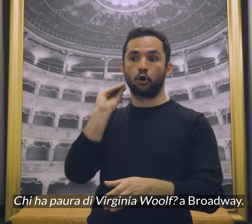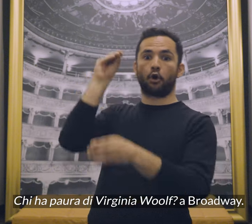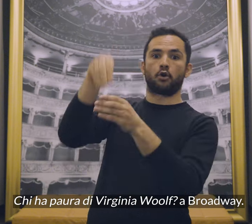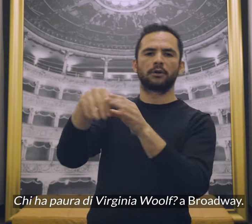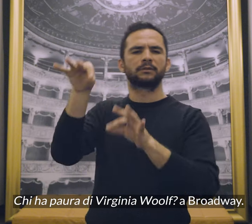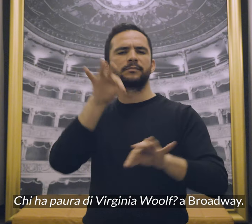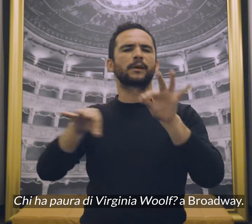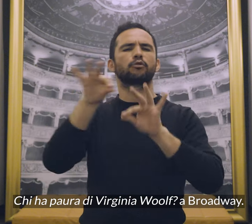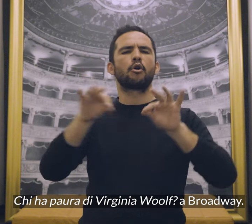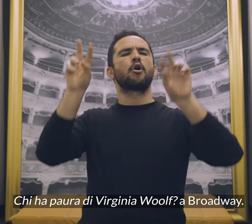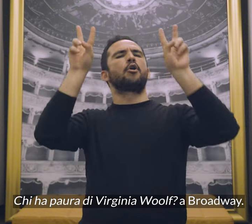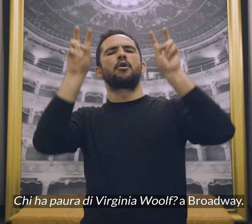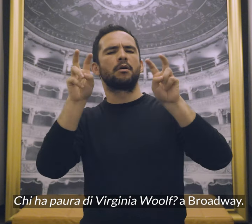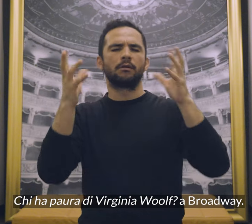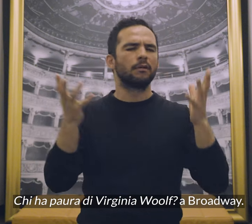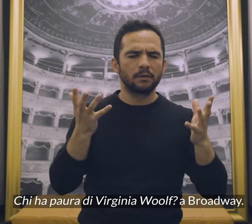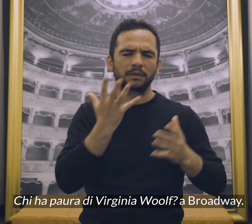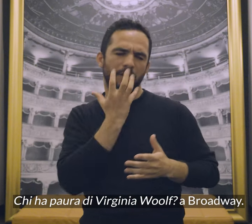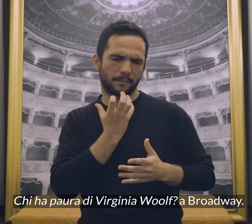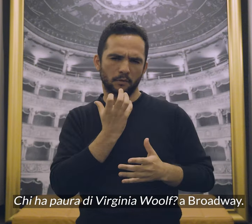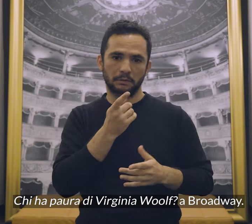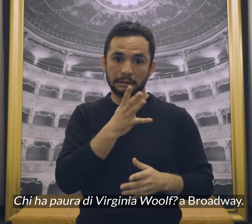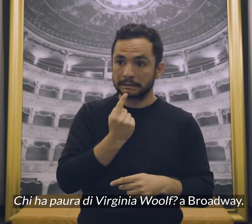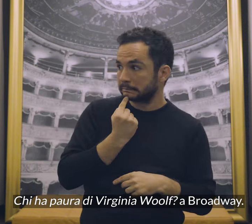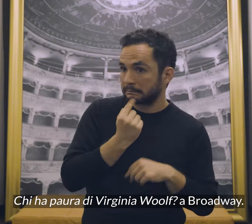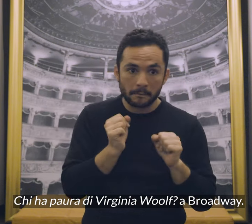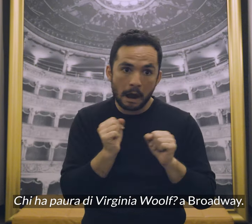paura di Virginia Woolf a Broadway.